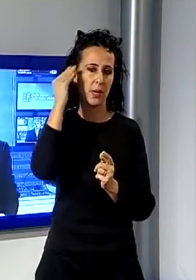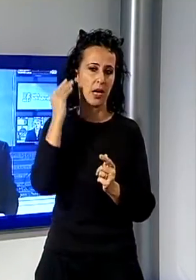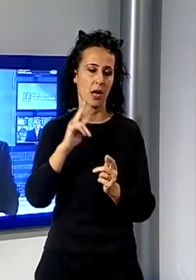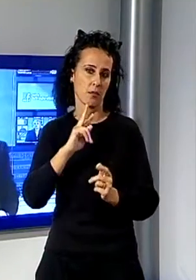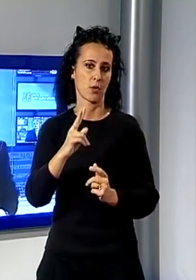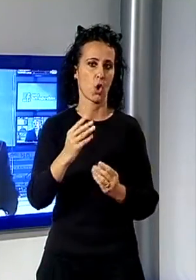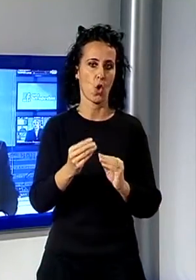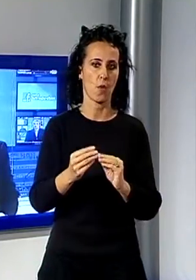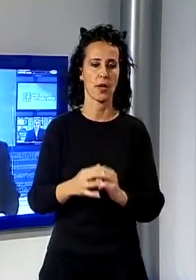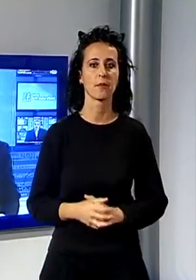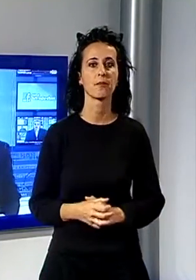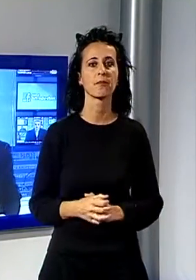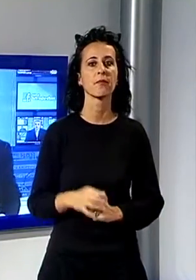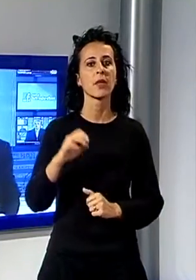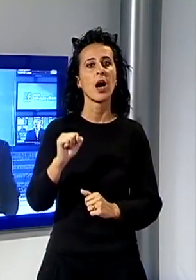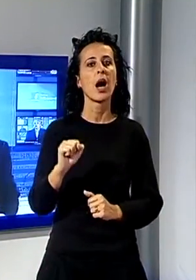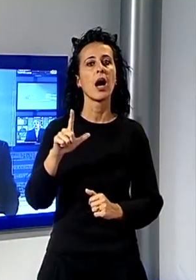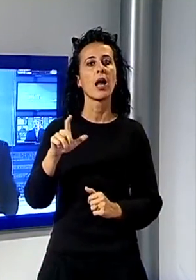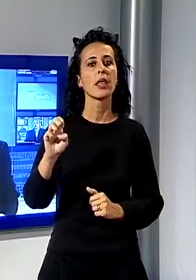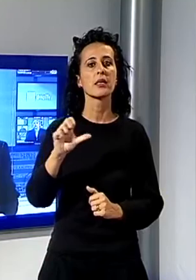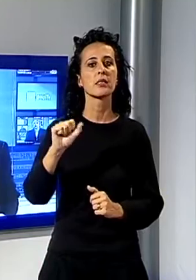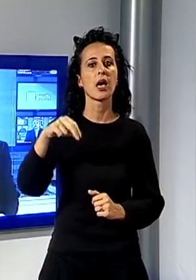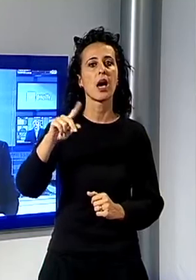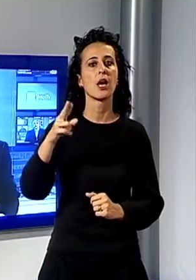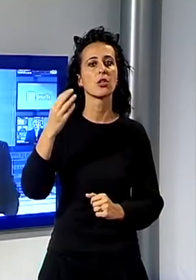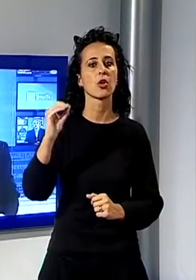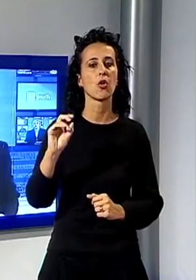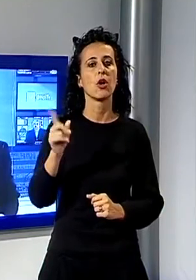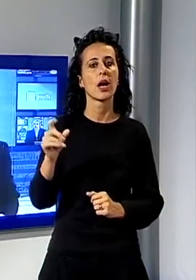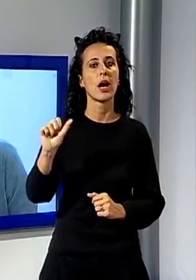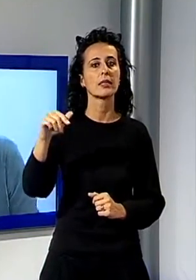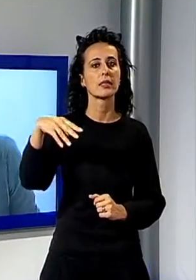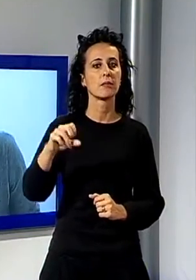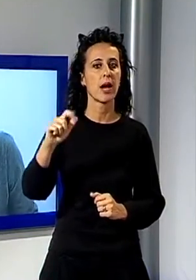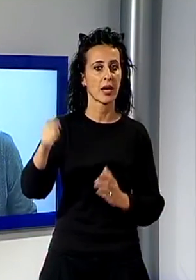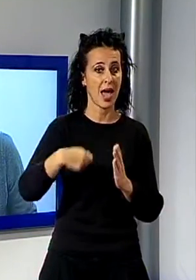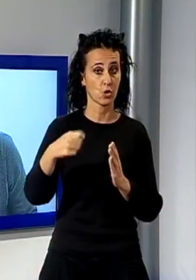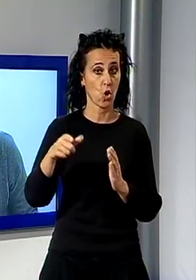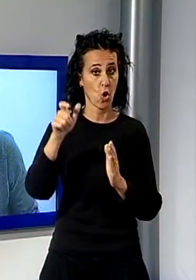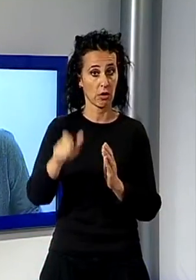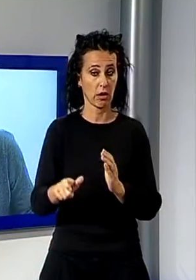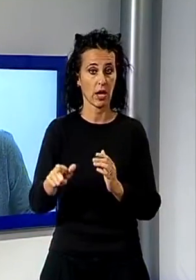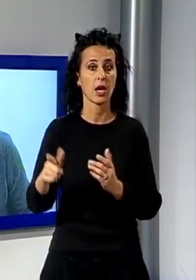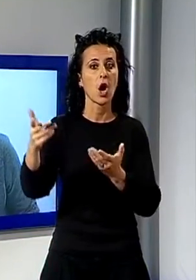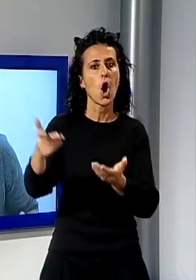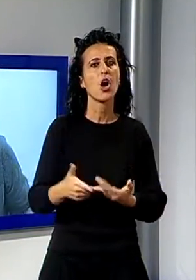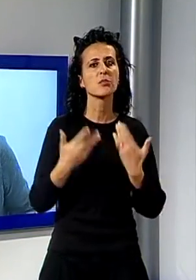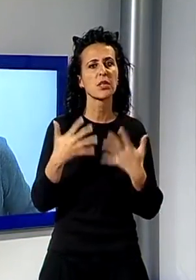Alessandro Gasman, ospite a Lucca Effetto Cinema. Lucca Effetto Cinema colpisce ancora e